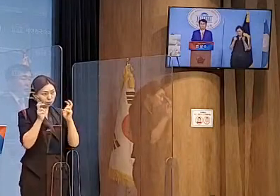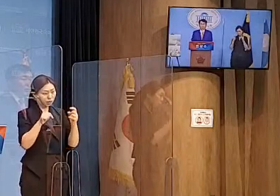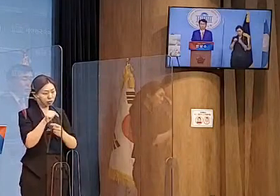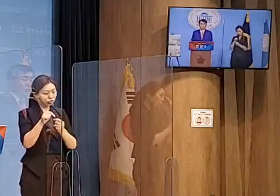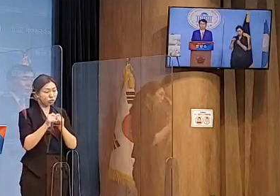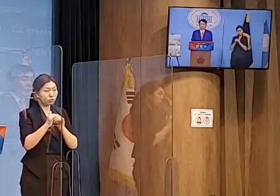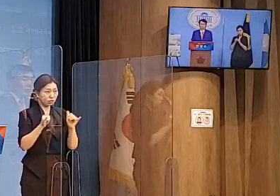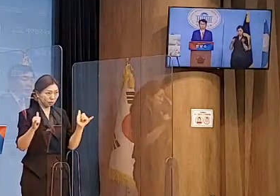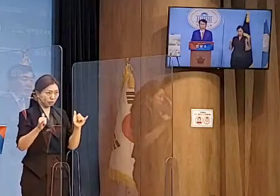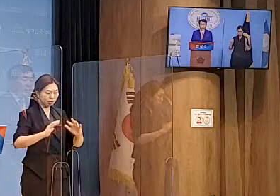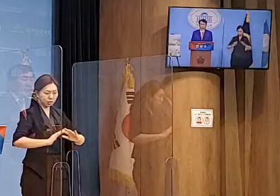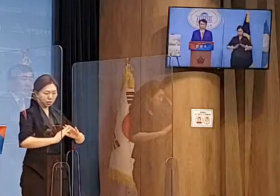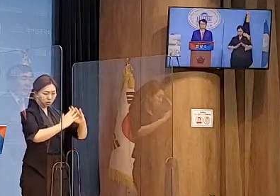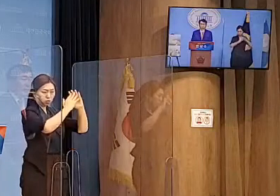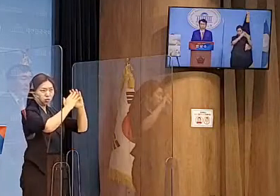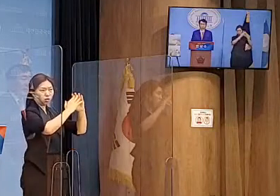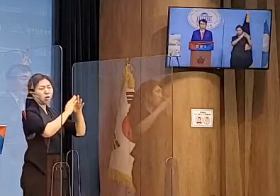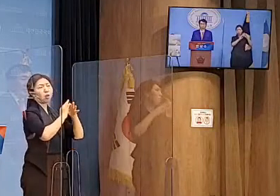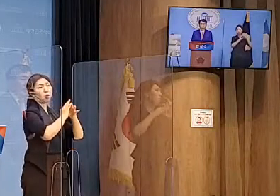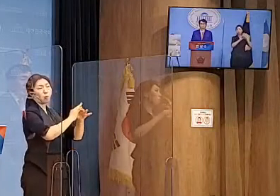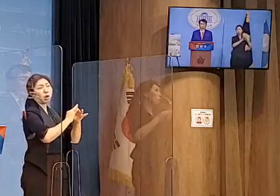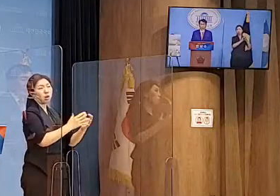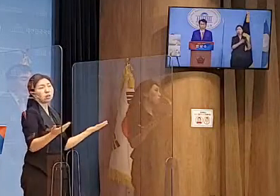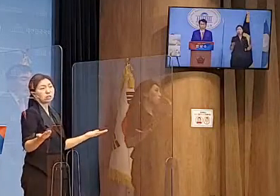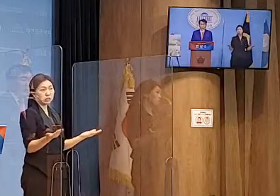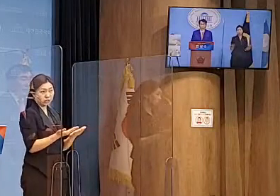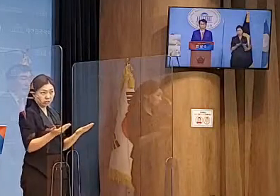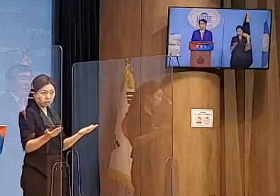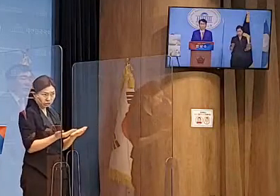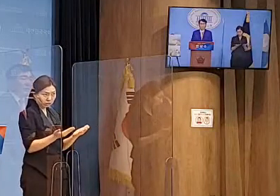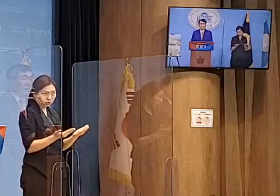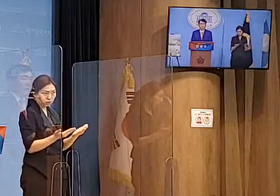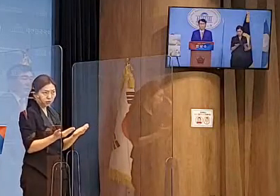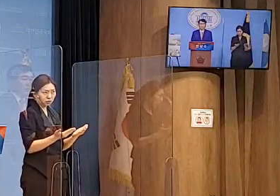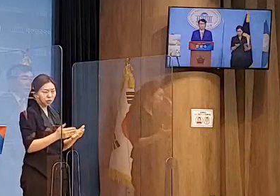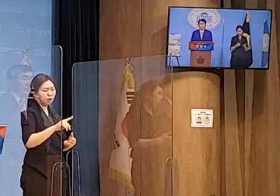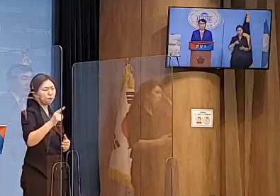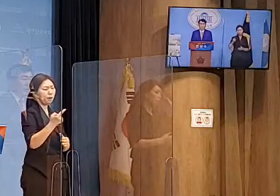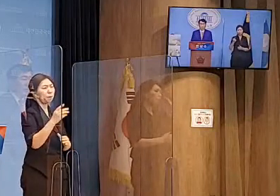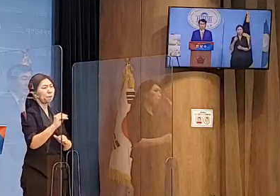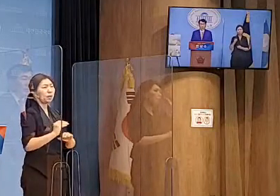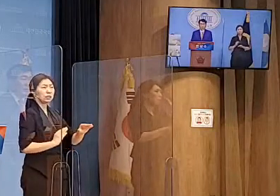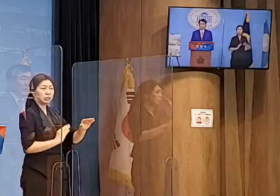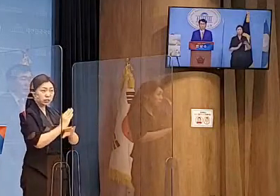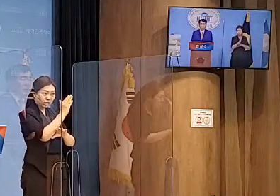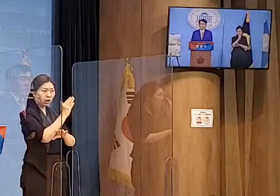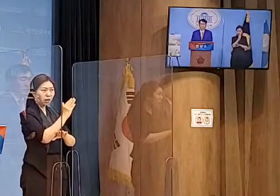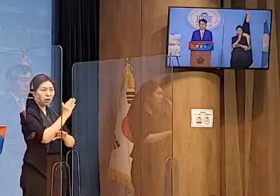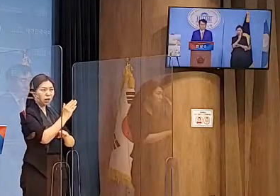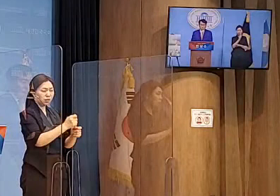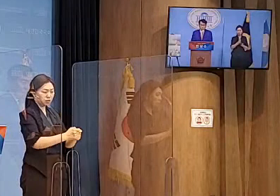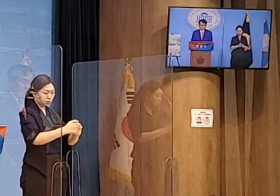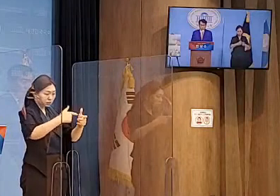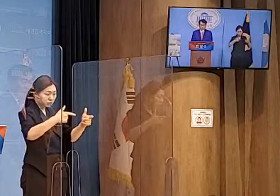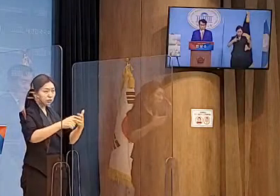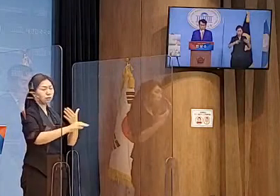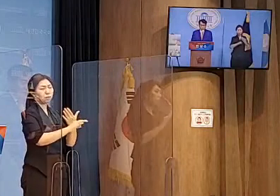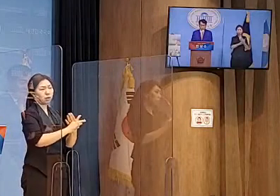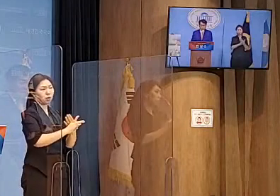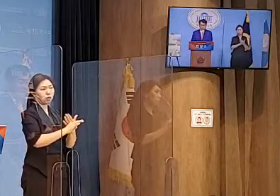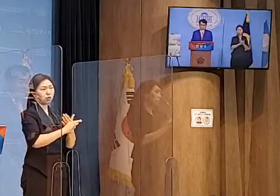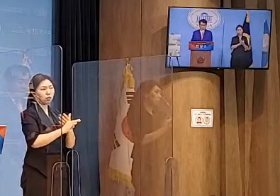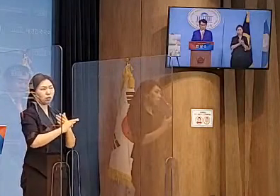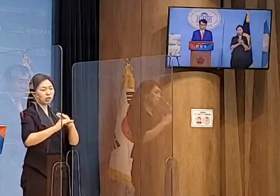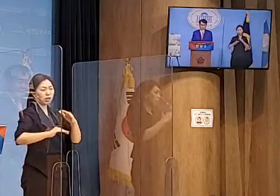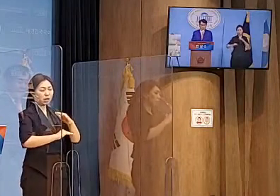수백만 개가 발생하여 어려운 가게를 보탤 수 있게